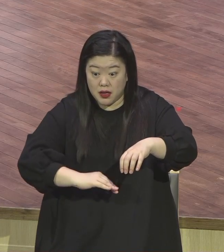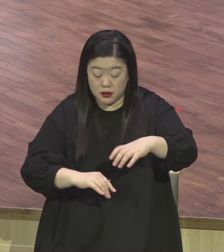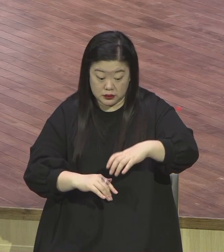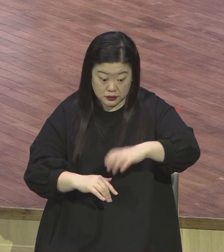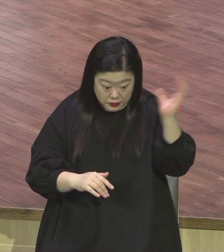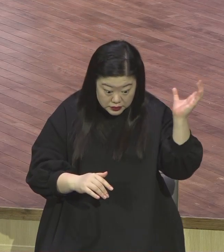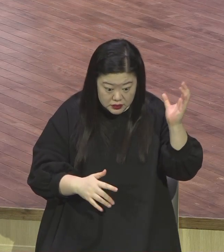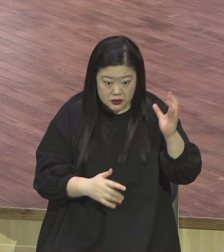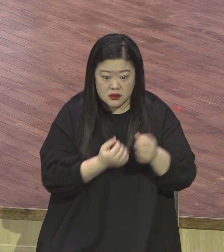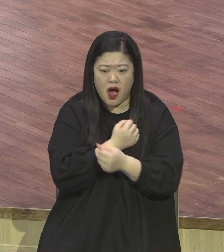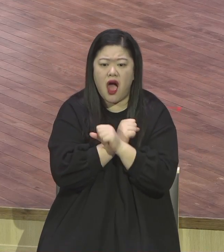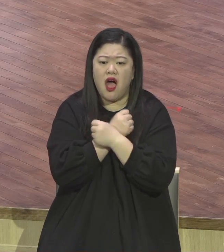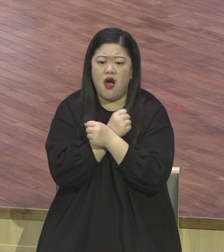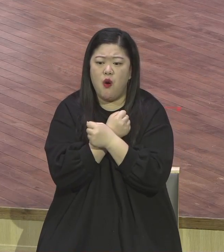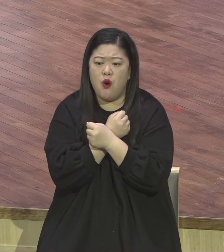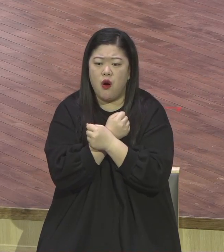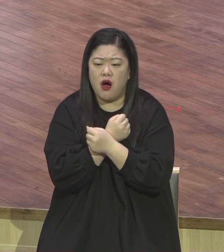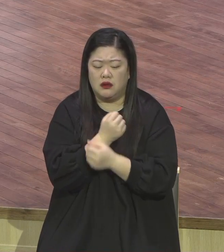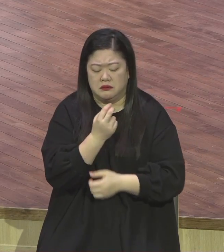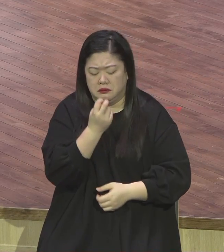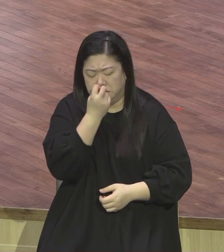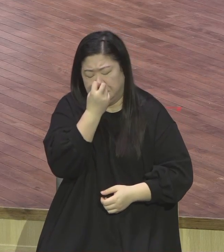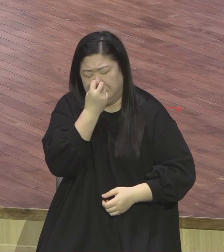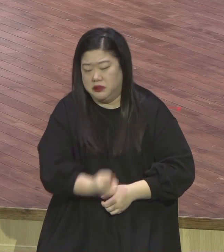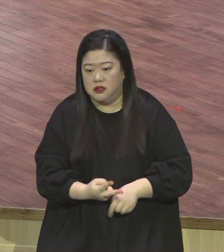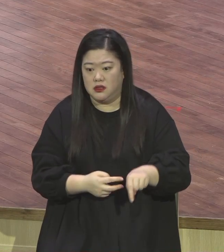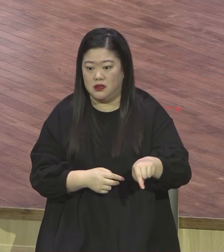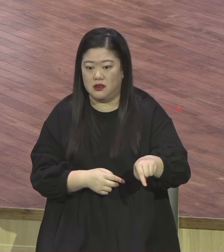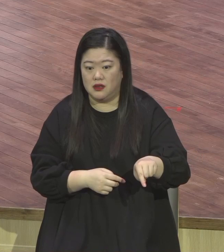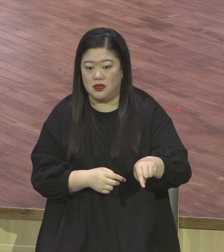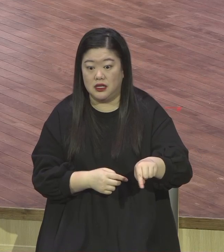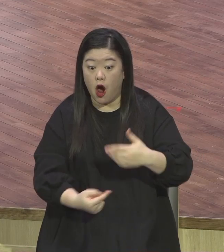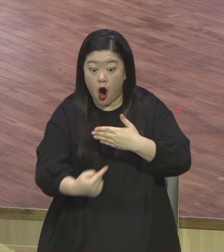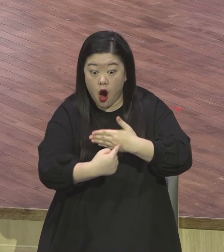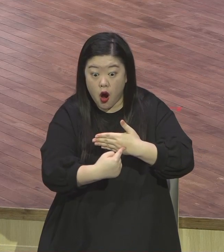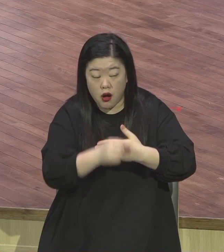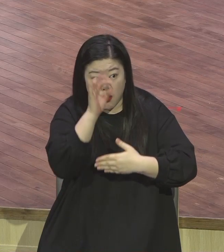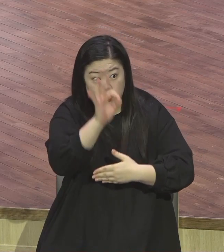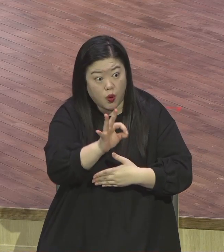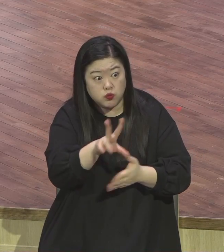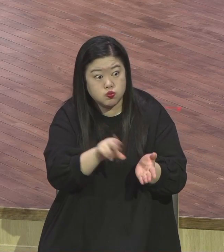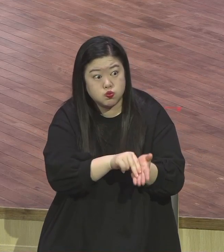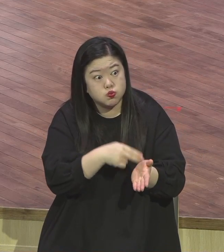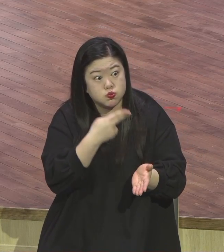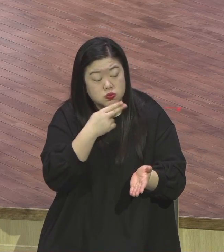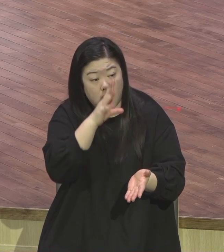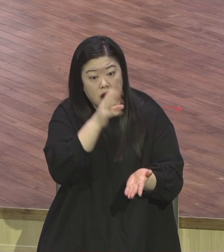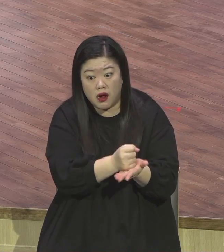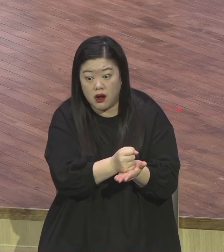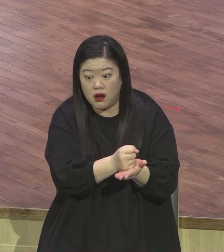같은데 속은 완전히 사람이 죽은 뼈같이 썩어 냄새나는 너희들의 모습